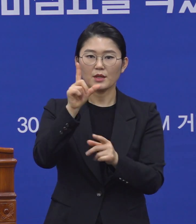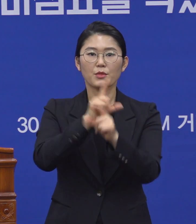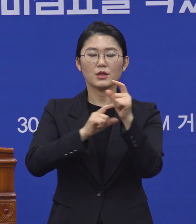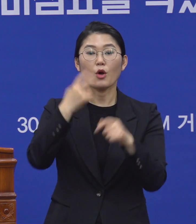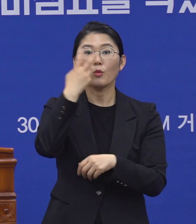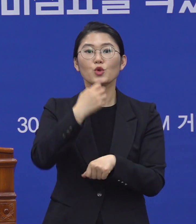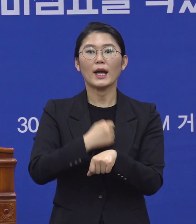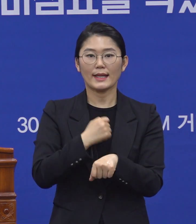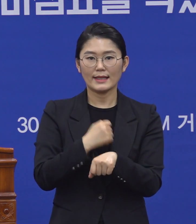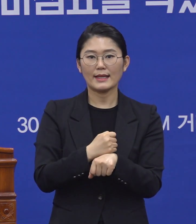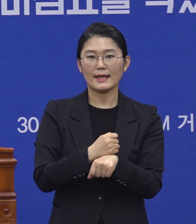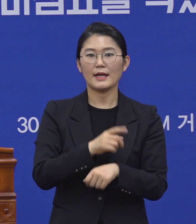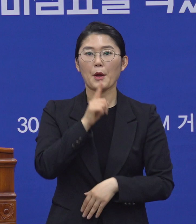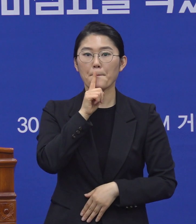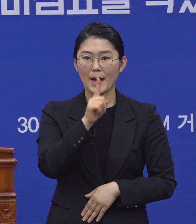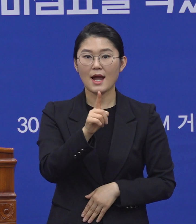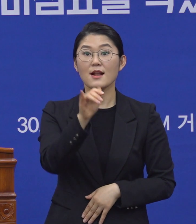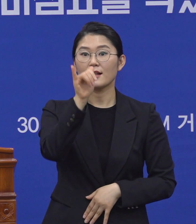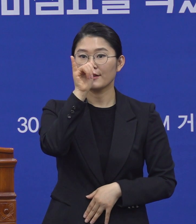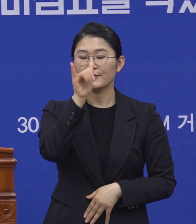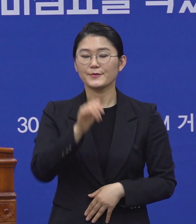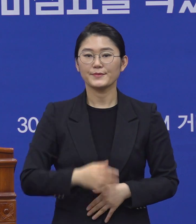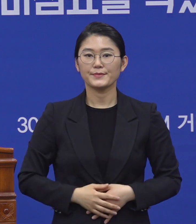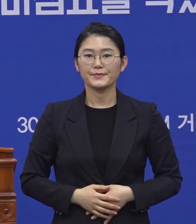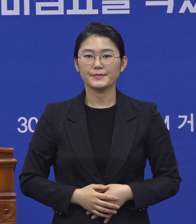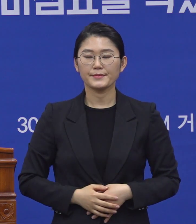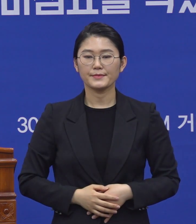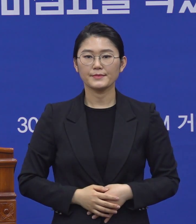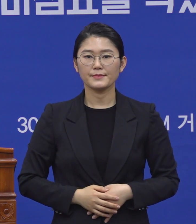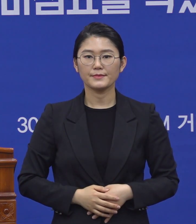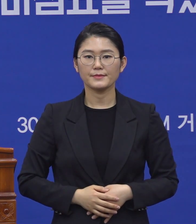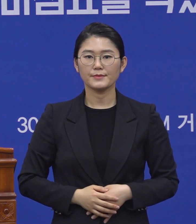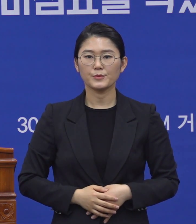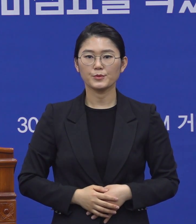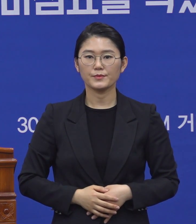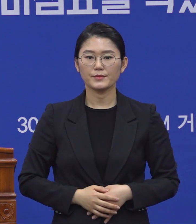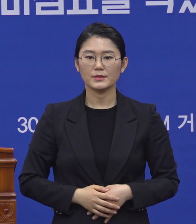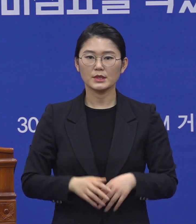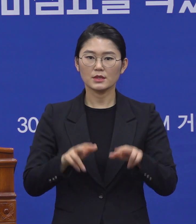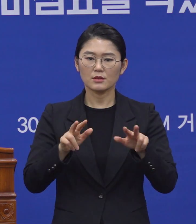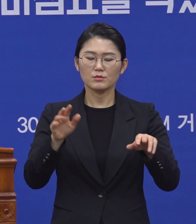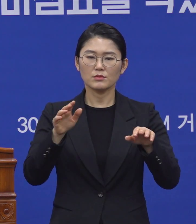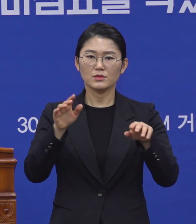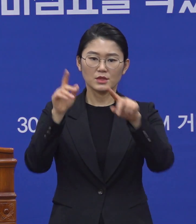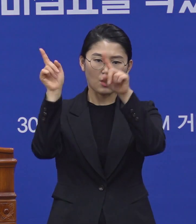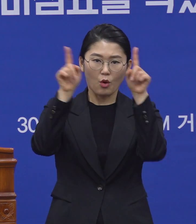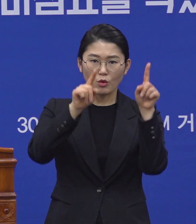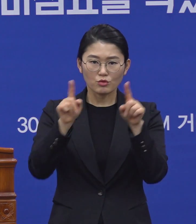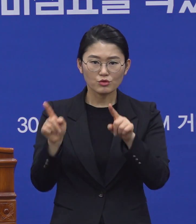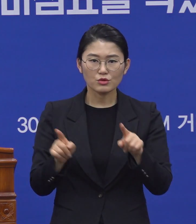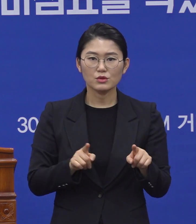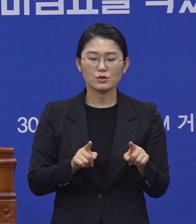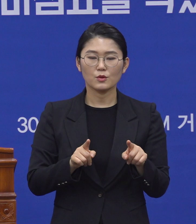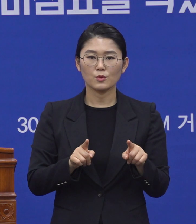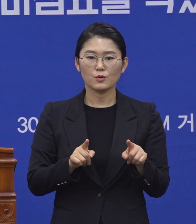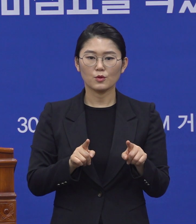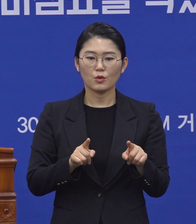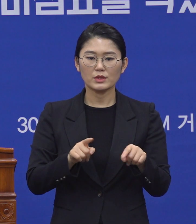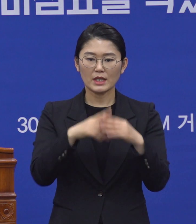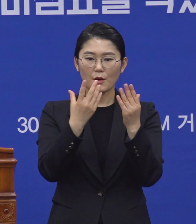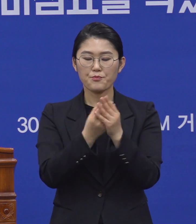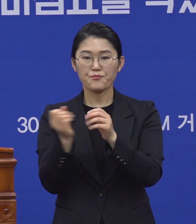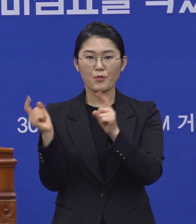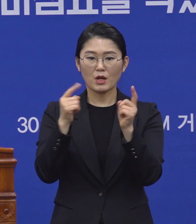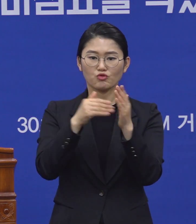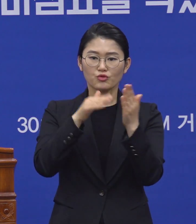하겠다라는 이런 의견들이 있었습니다. 그래서 지금 전국적으로 완치되고